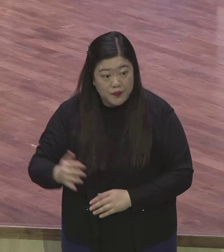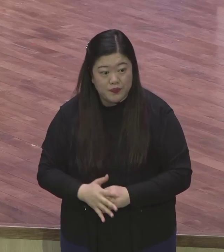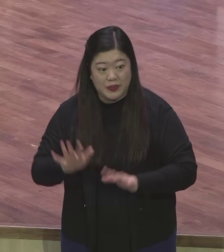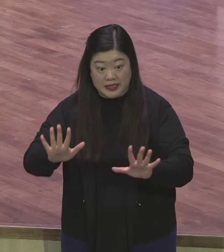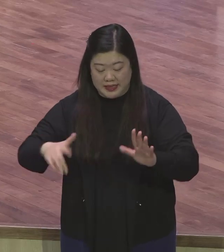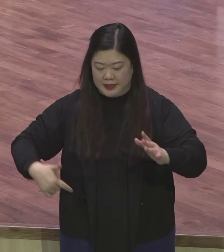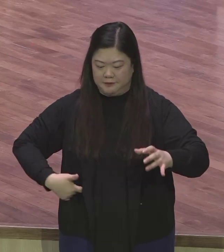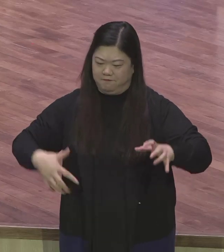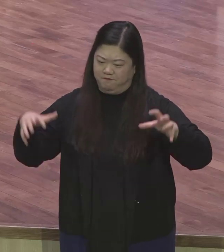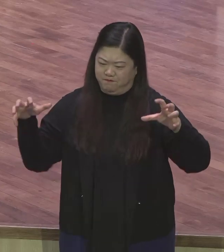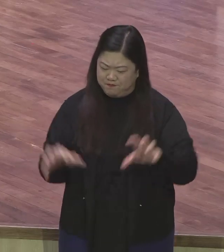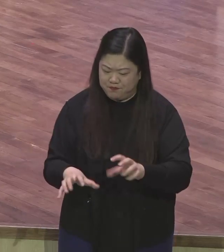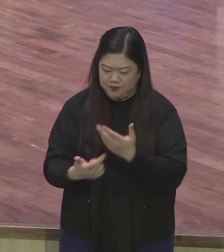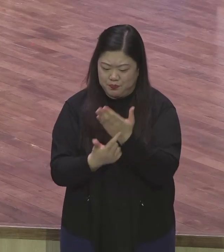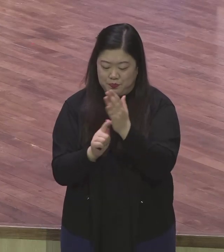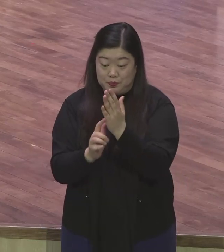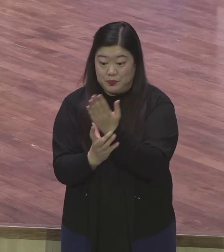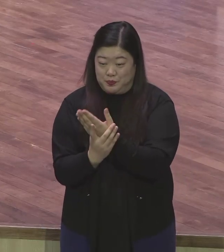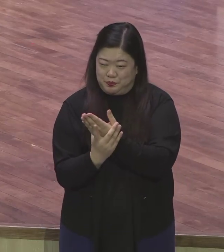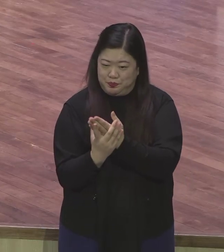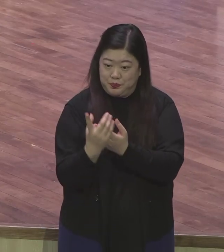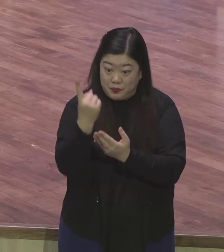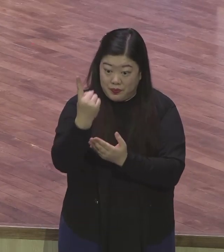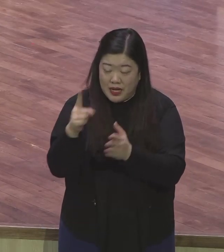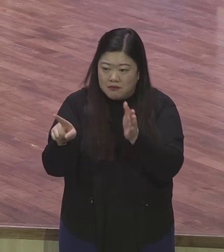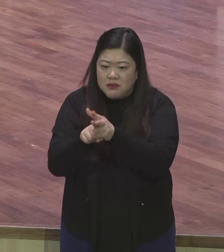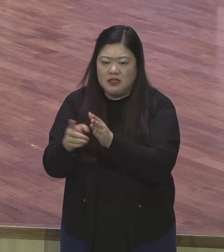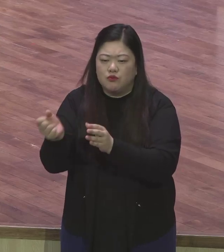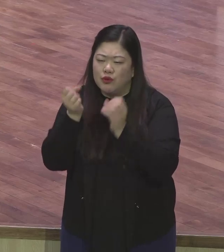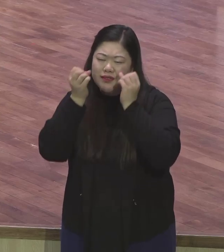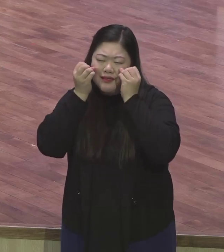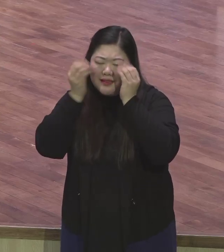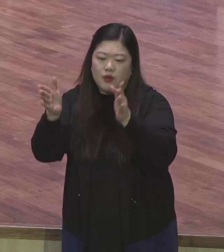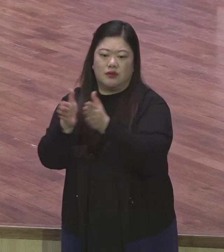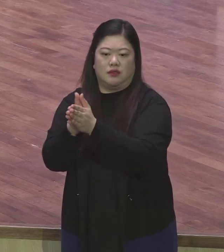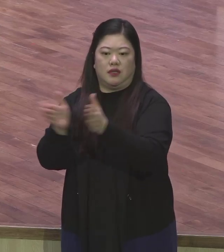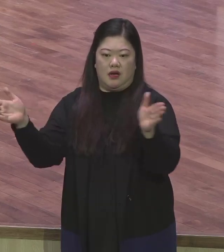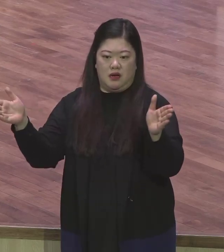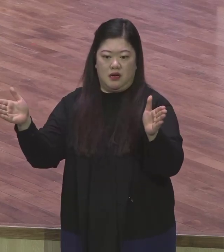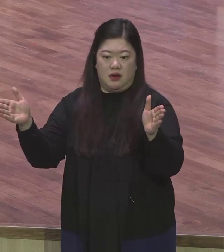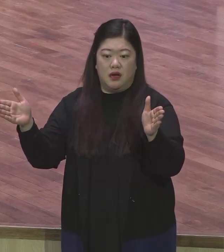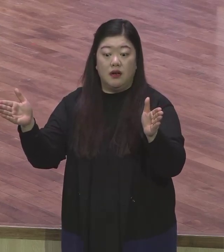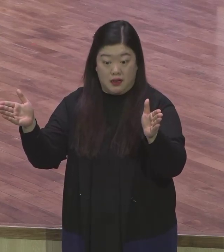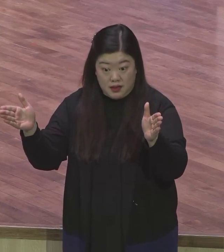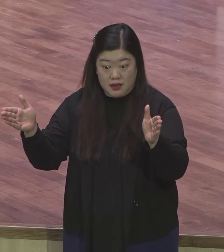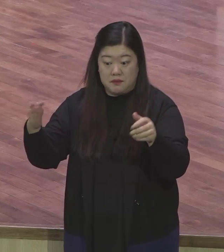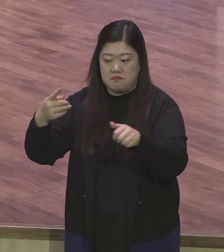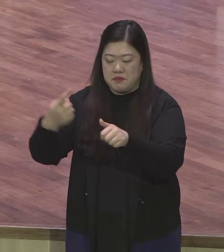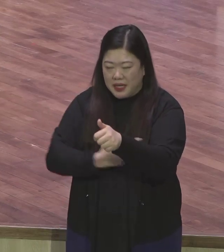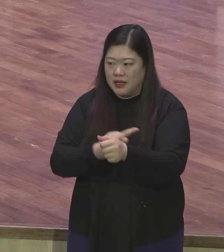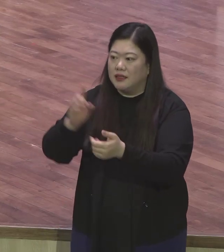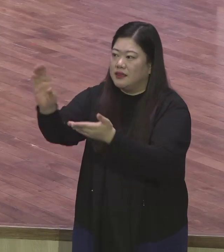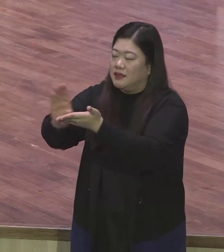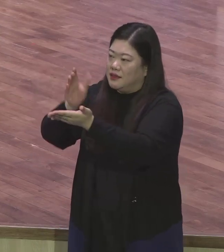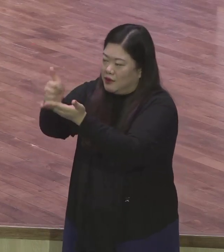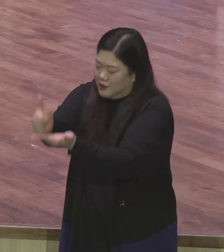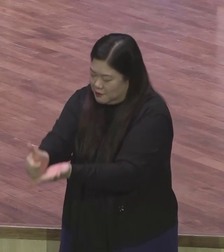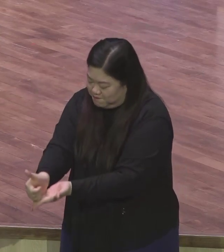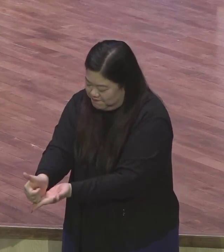온마음을 다해서 믿음에 도전하면서 그리스도를 가장 존경하게 만드는 그런 삶을 사시기를